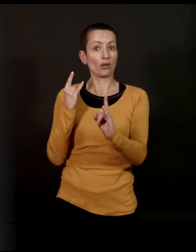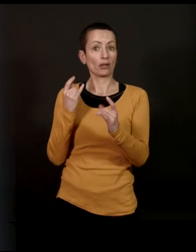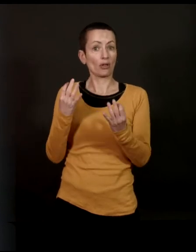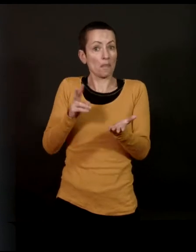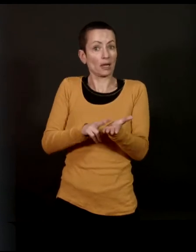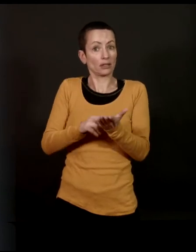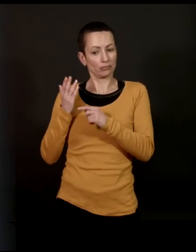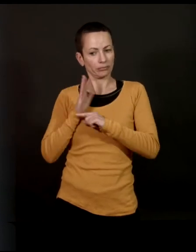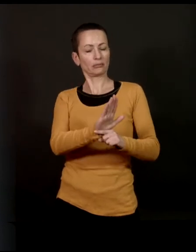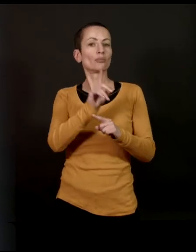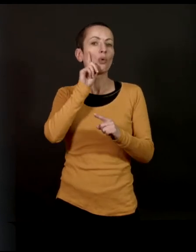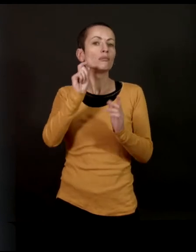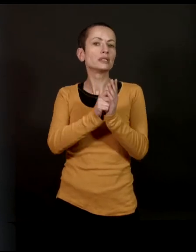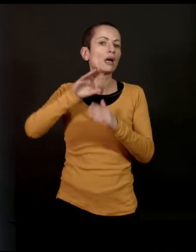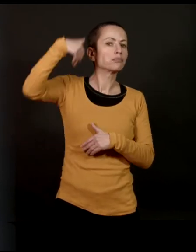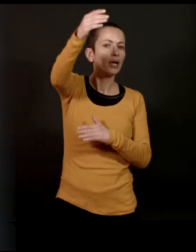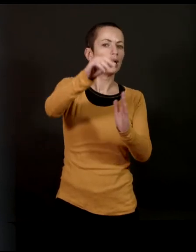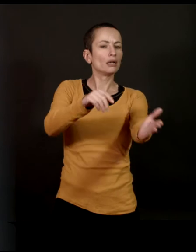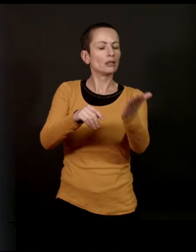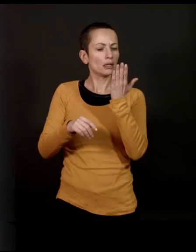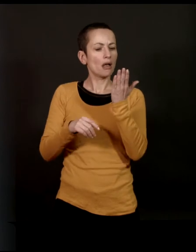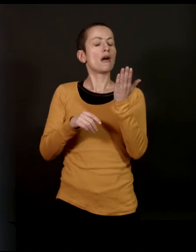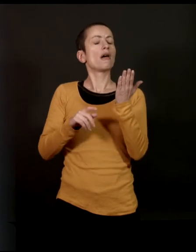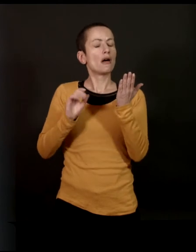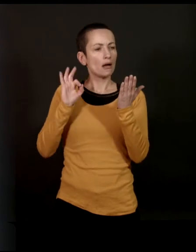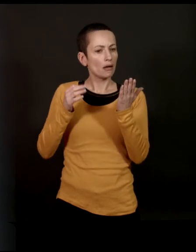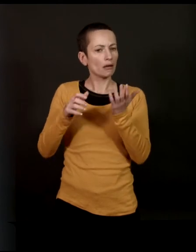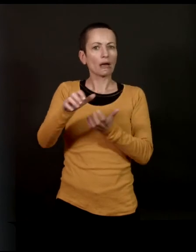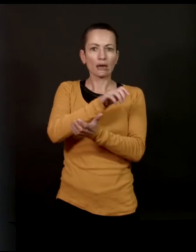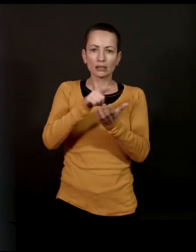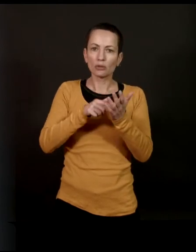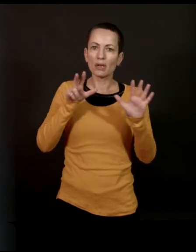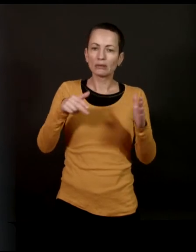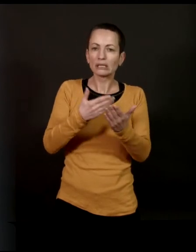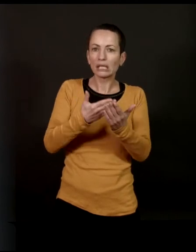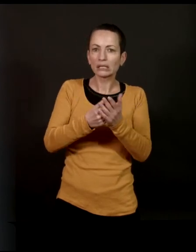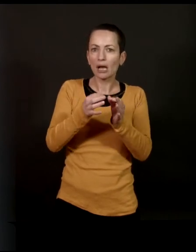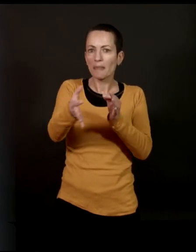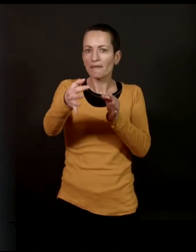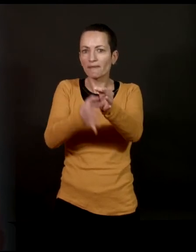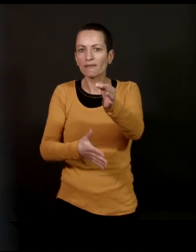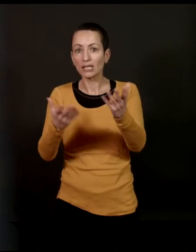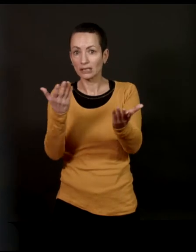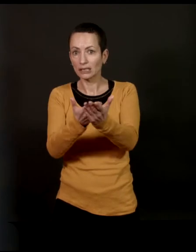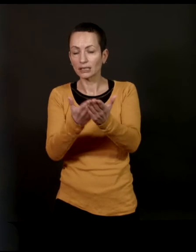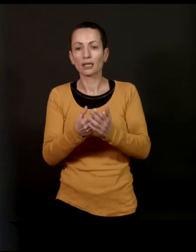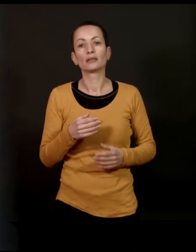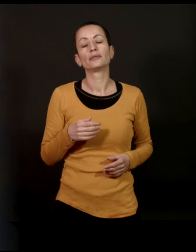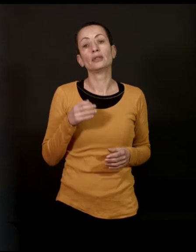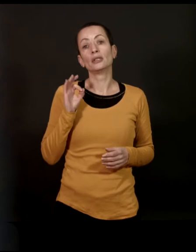va dire, parce que quand on le relie à posteriori, là, on a un témoignage de ce qu'était la crise de 2008 et de ses effets. Oui, c'est vrai qu'une